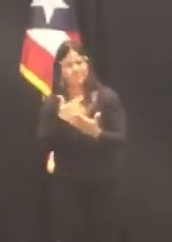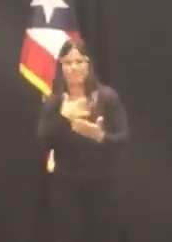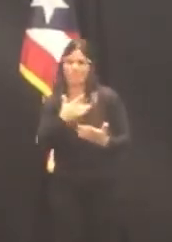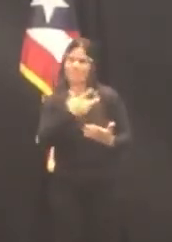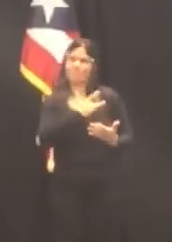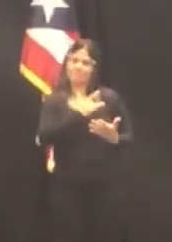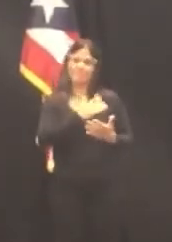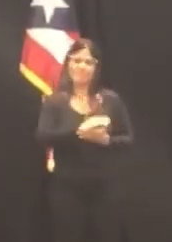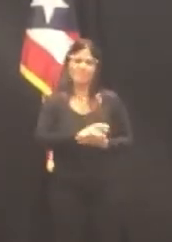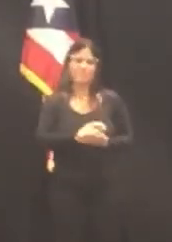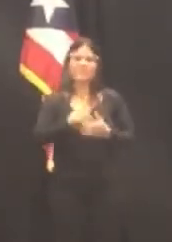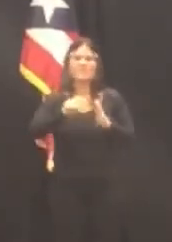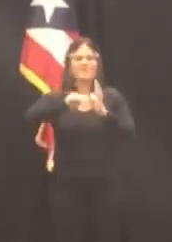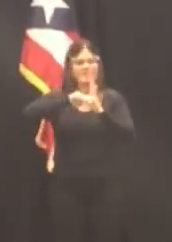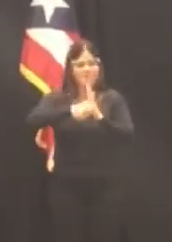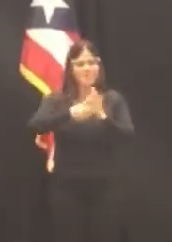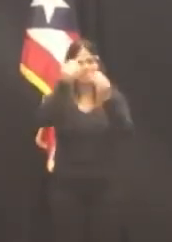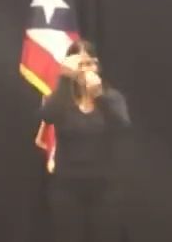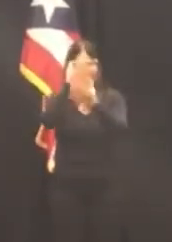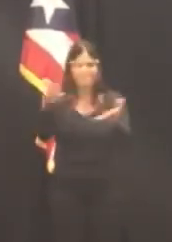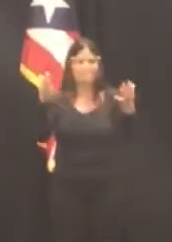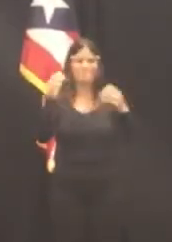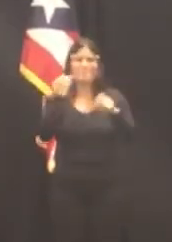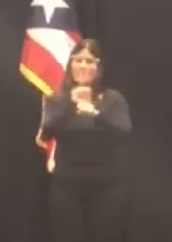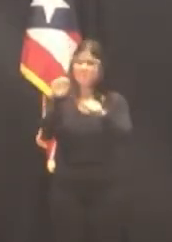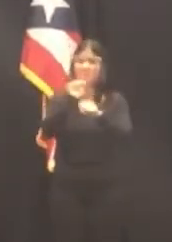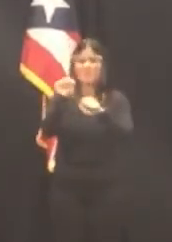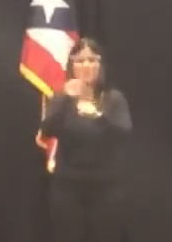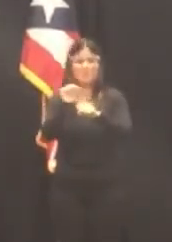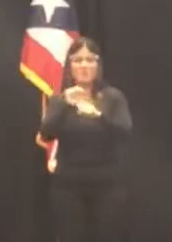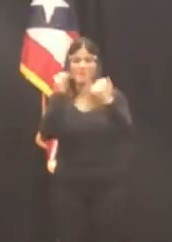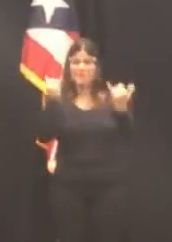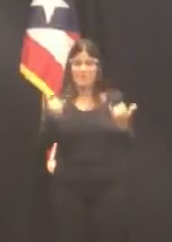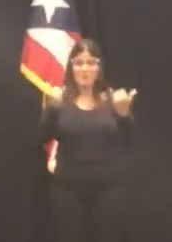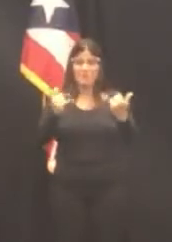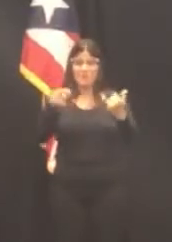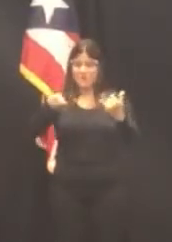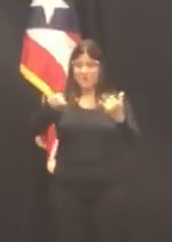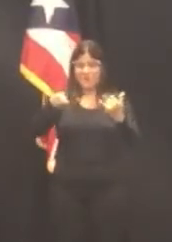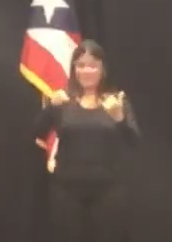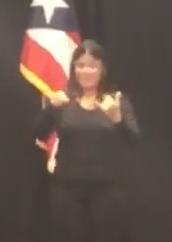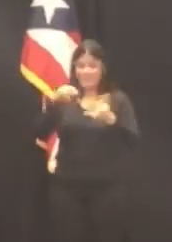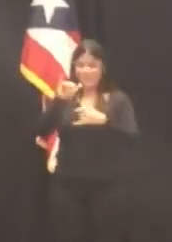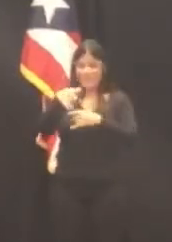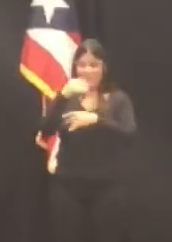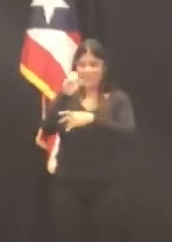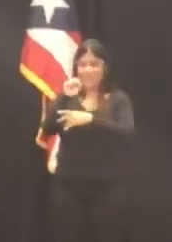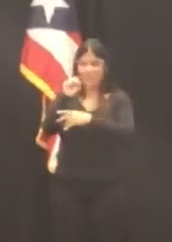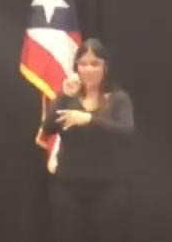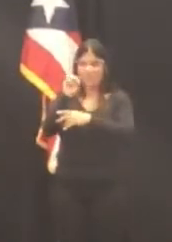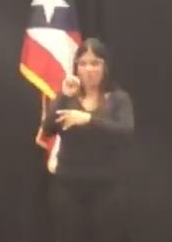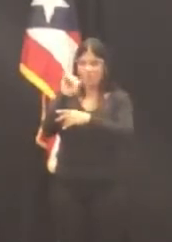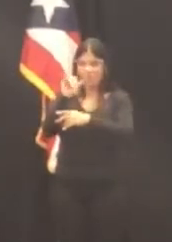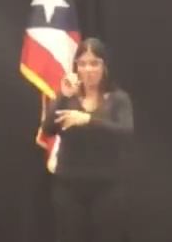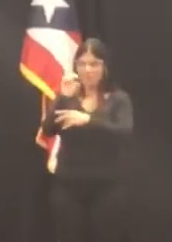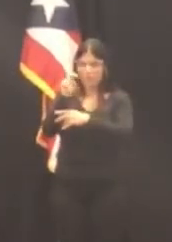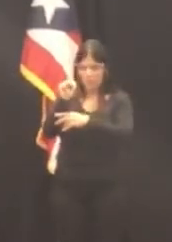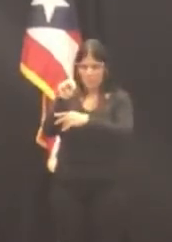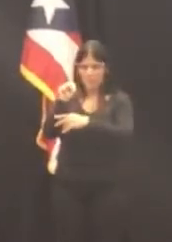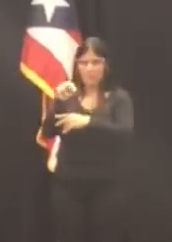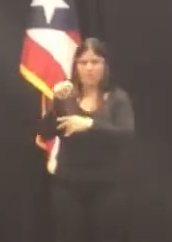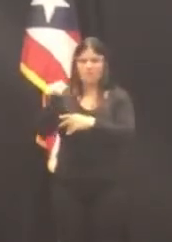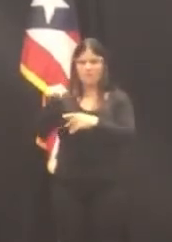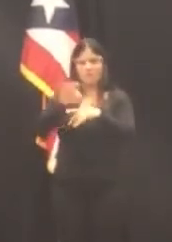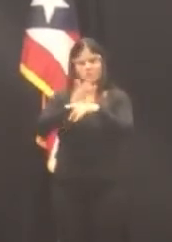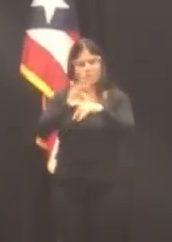debo destacar la labor de la actual Contralorada de Puerto Rico, Yasmin Valdivieso, una funcionaria de